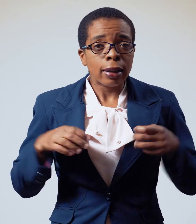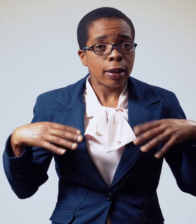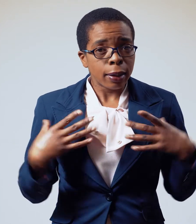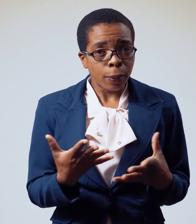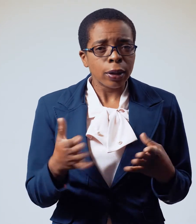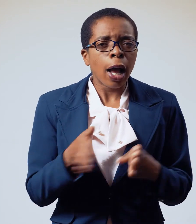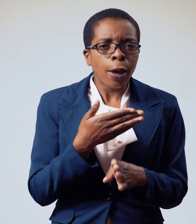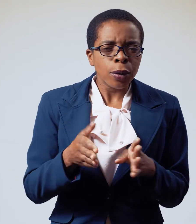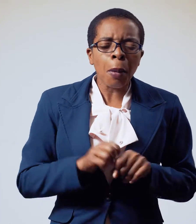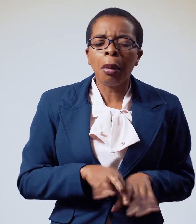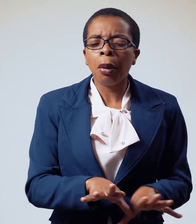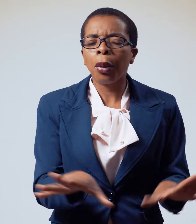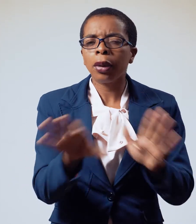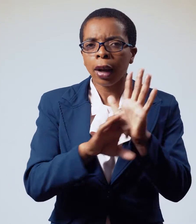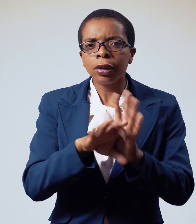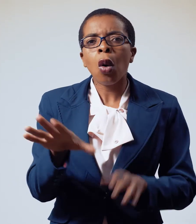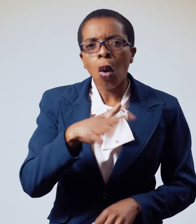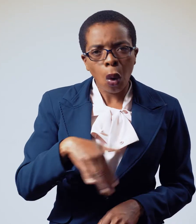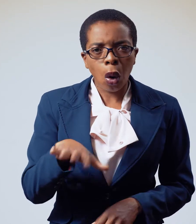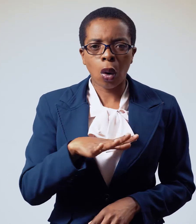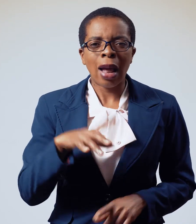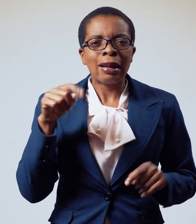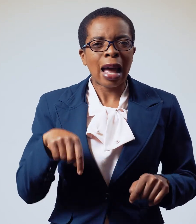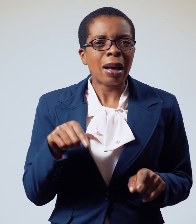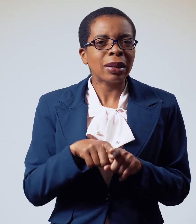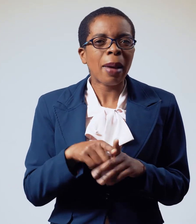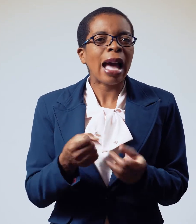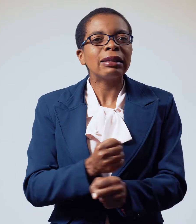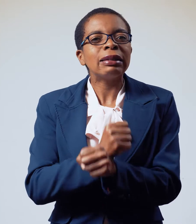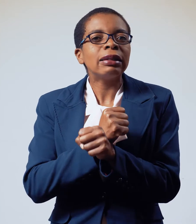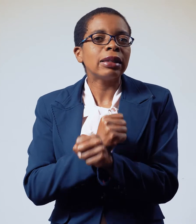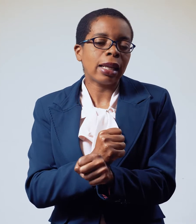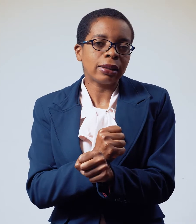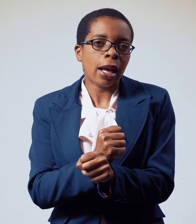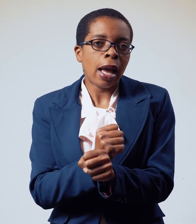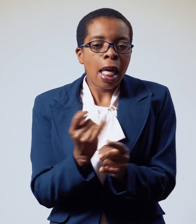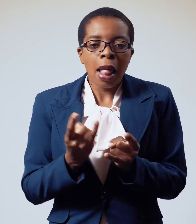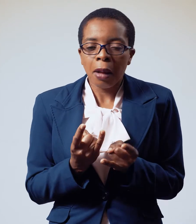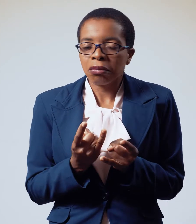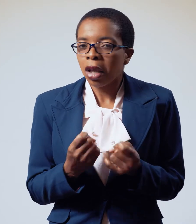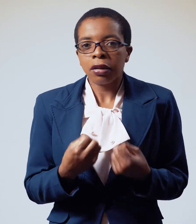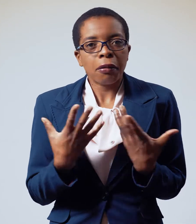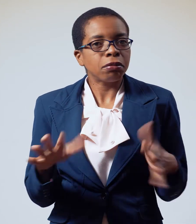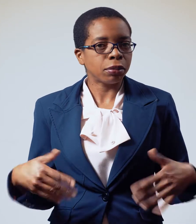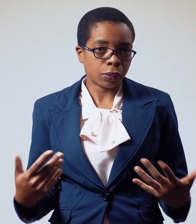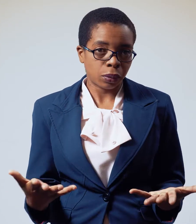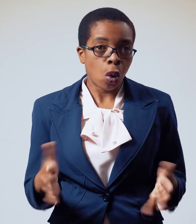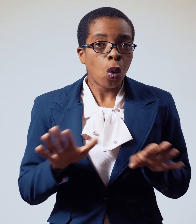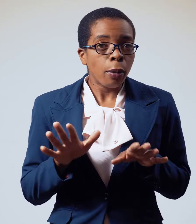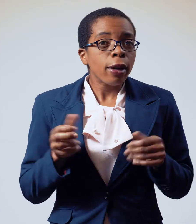Kumiri jongwa kwa madzimai inevasikana wakare mara, kwa tekshera munyika yose, izhoja wasi ya varipa mene, uye wasi